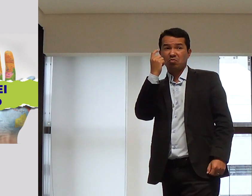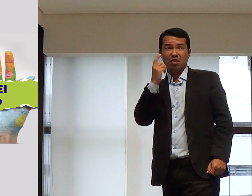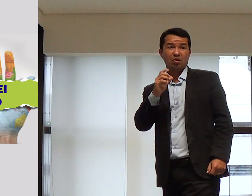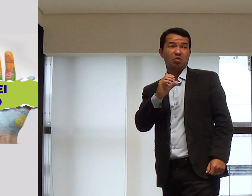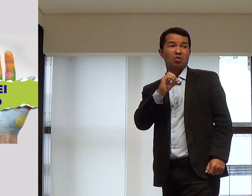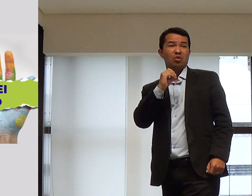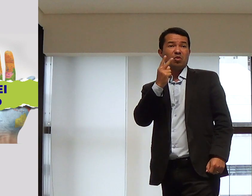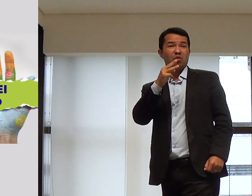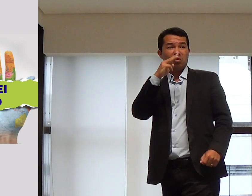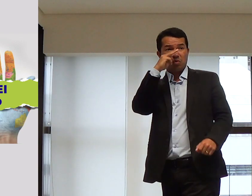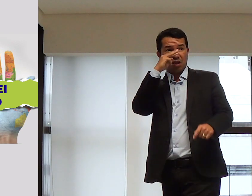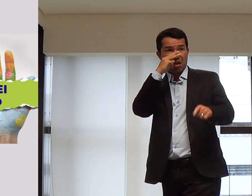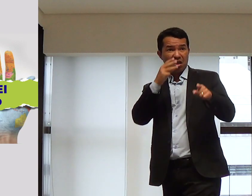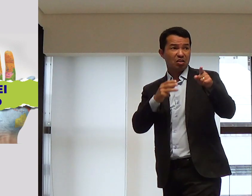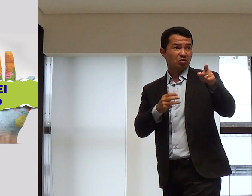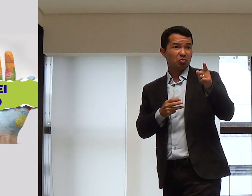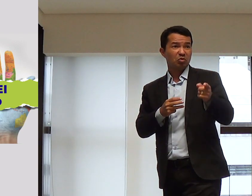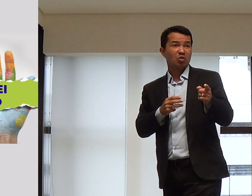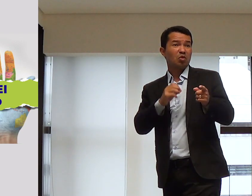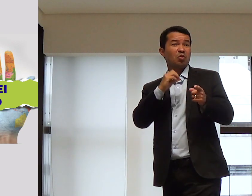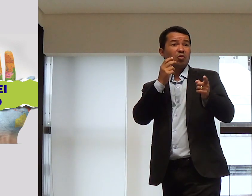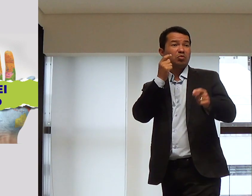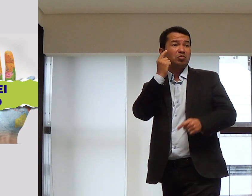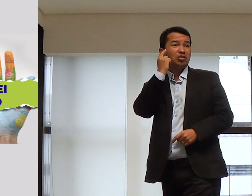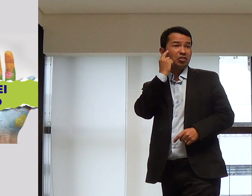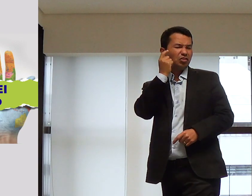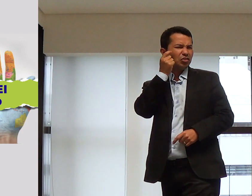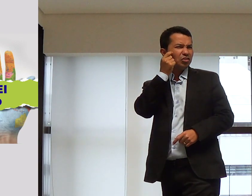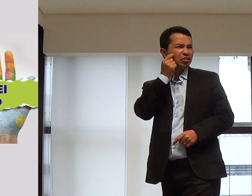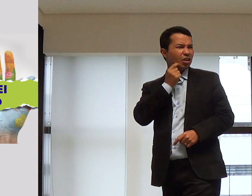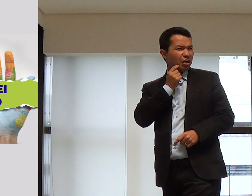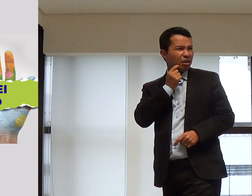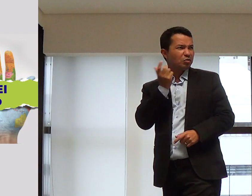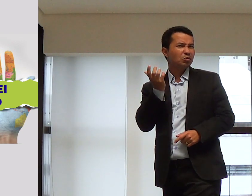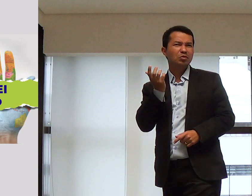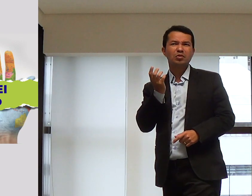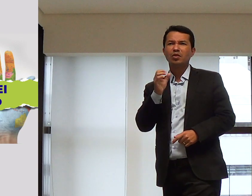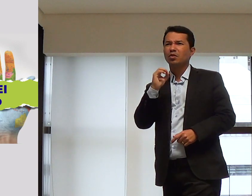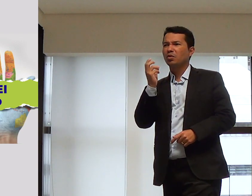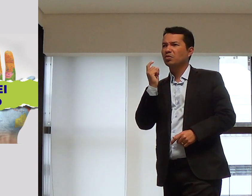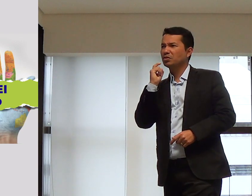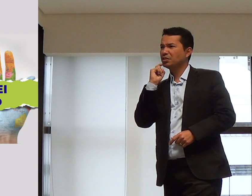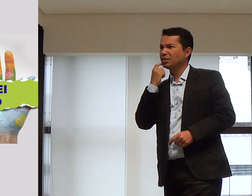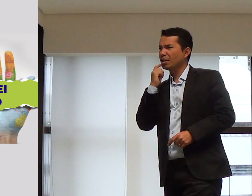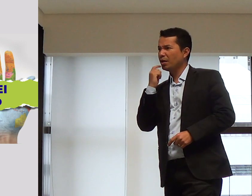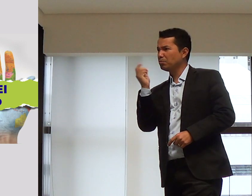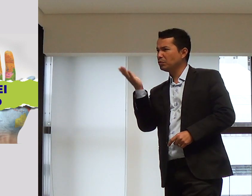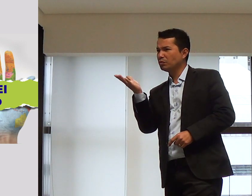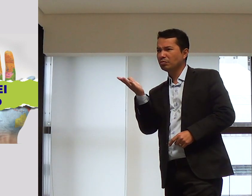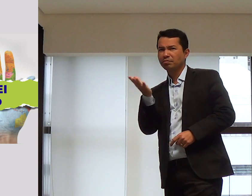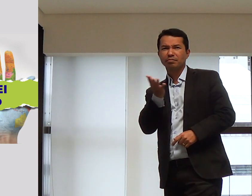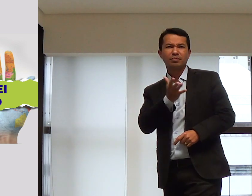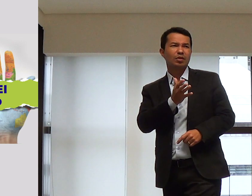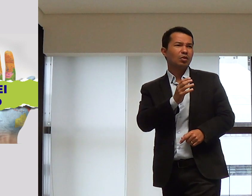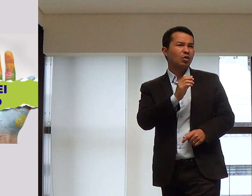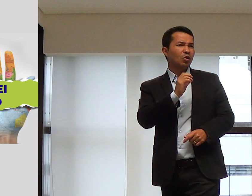Salomão, Marcos Cleber, algumas pessoas, Alessandro, Cleberson,